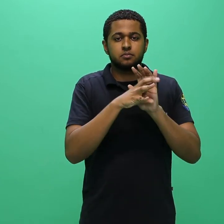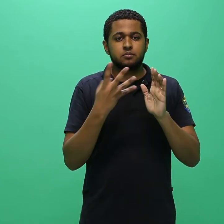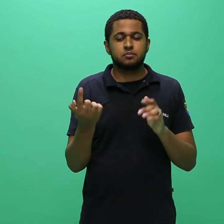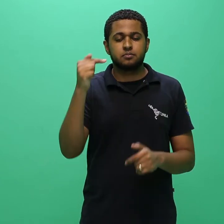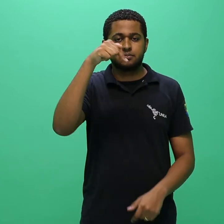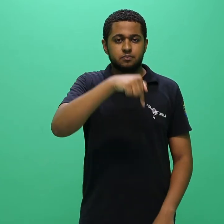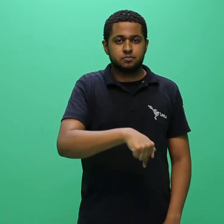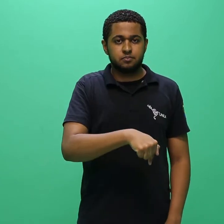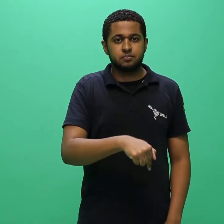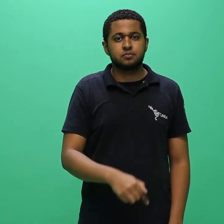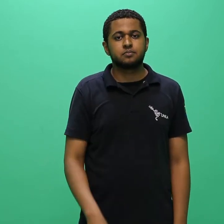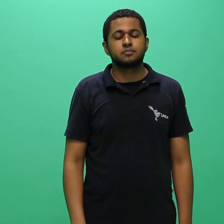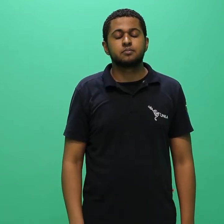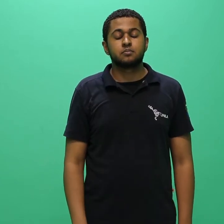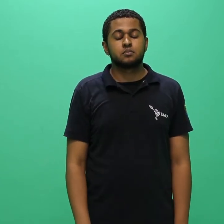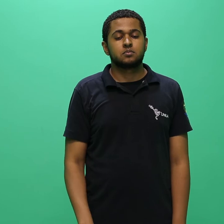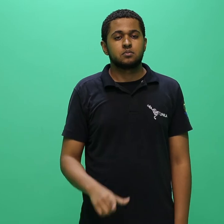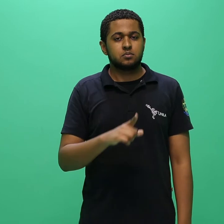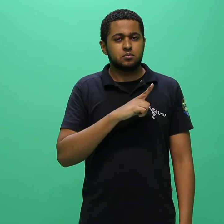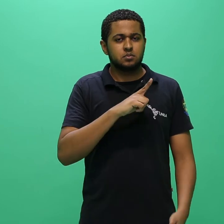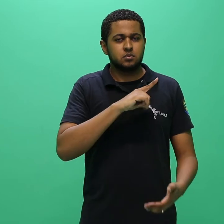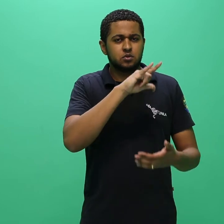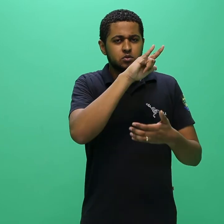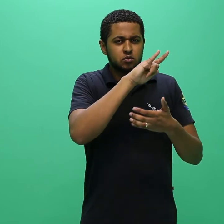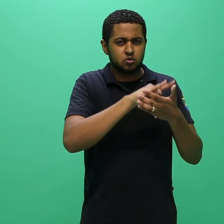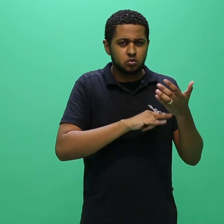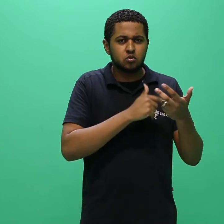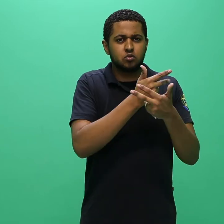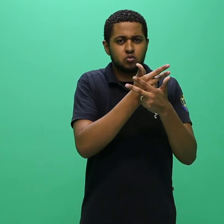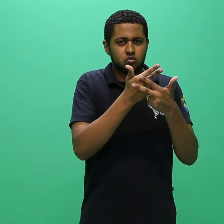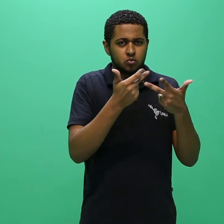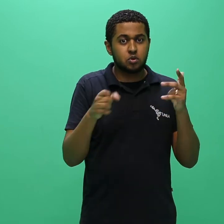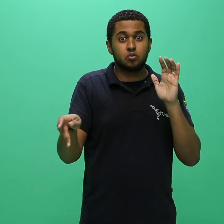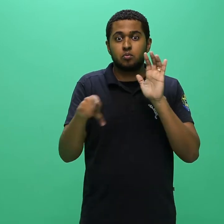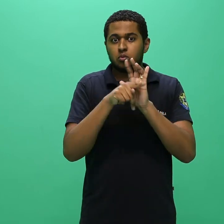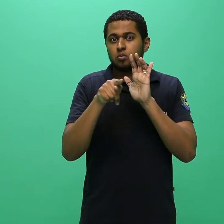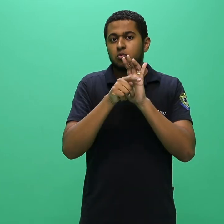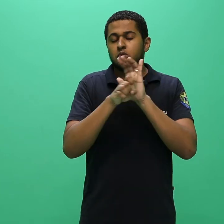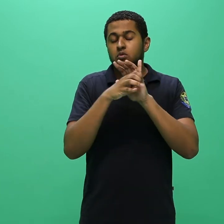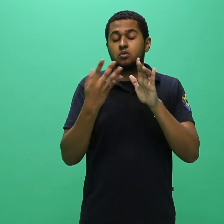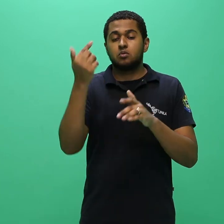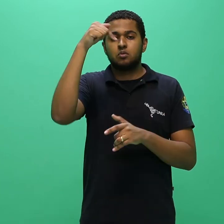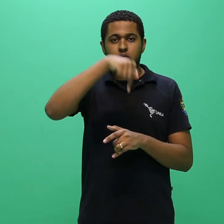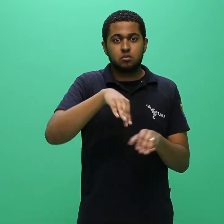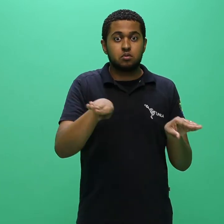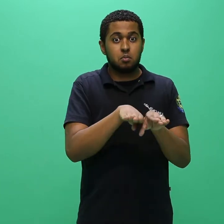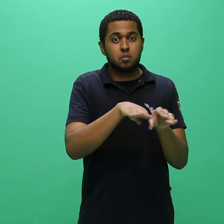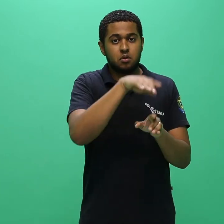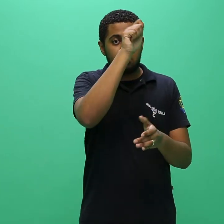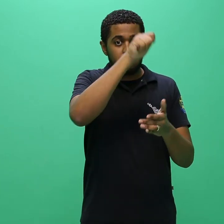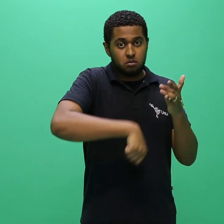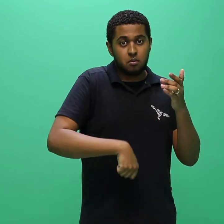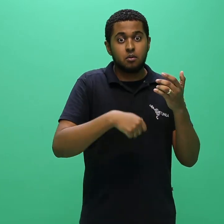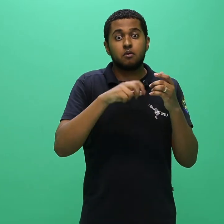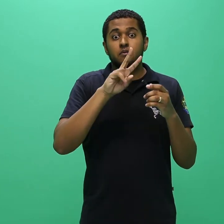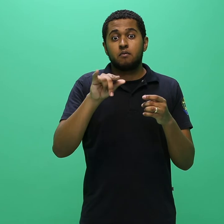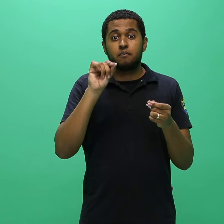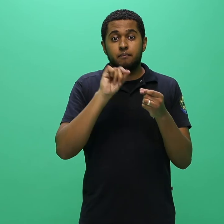documentos provenientes deste edital e sua inscrição implicará na aceitação das